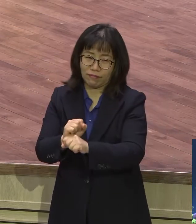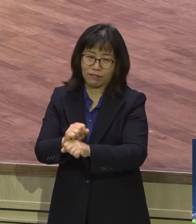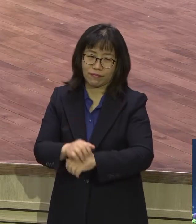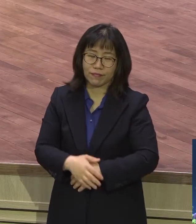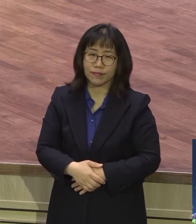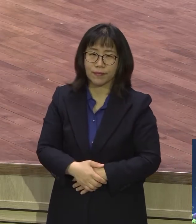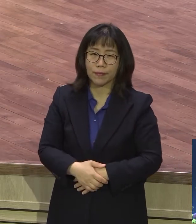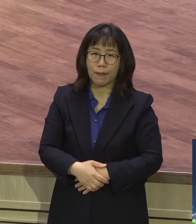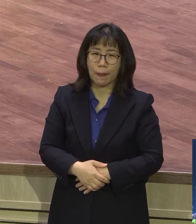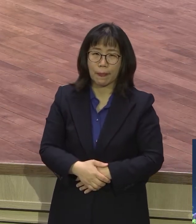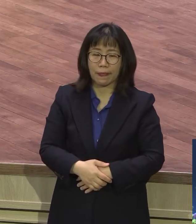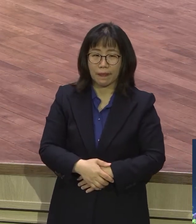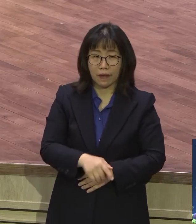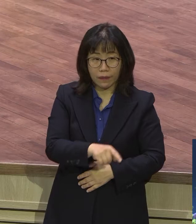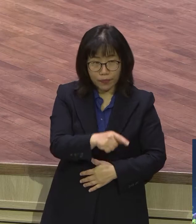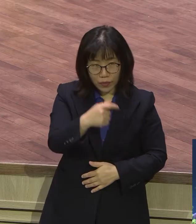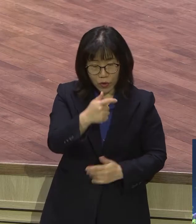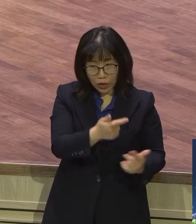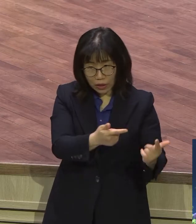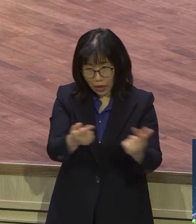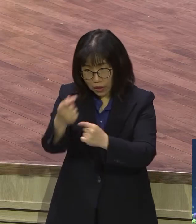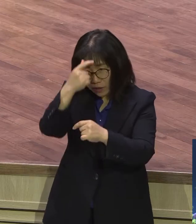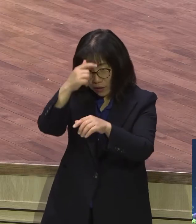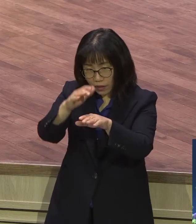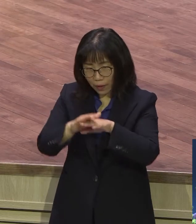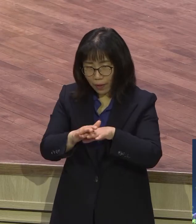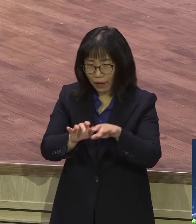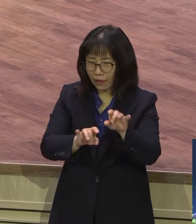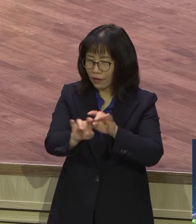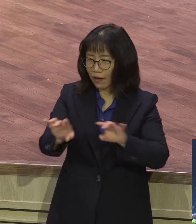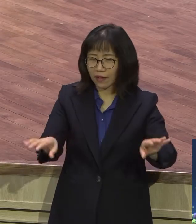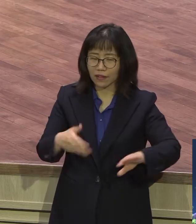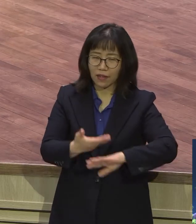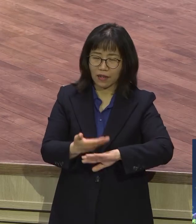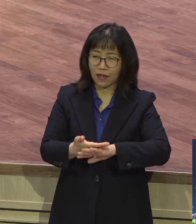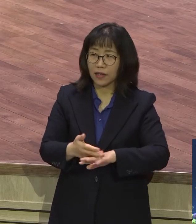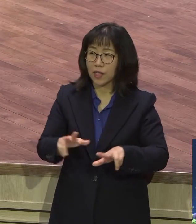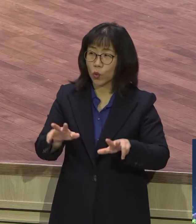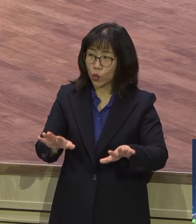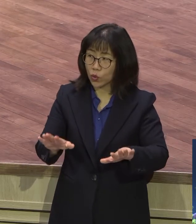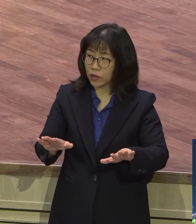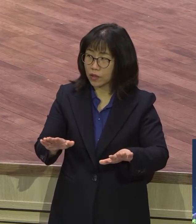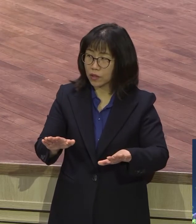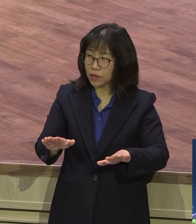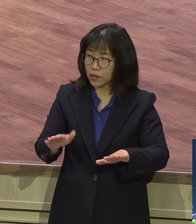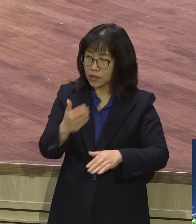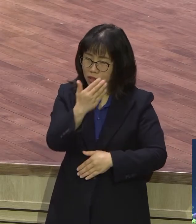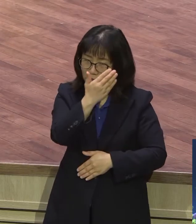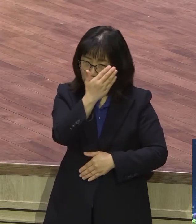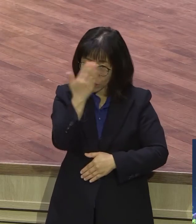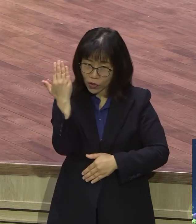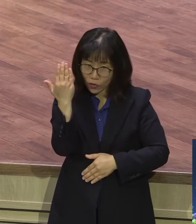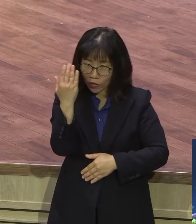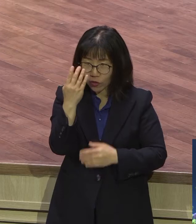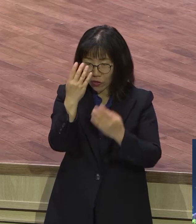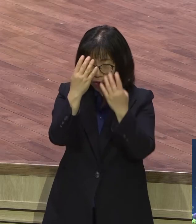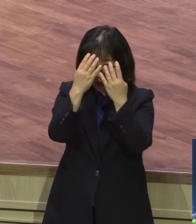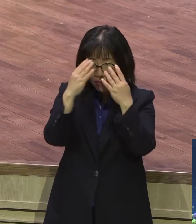들어도 달라요. 오늘 보니까 청년들 대학생들 우리 교육자들만 참석해서 그런지